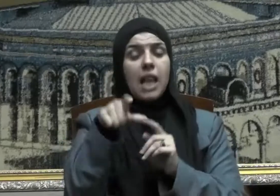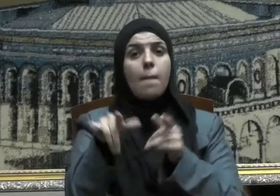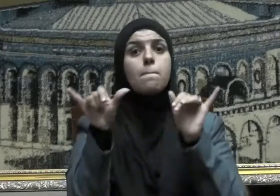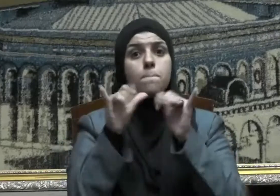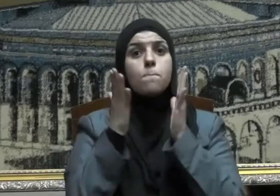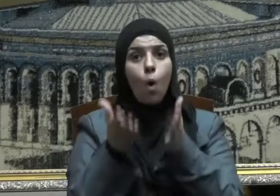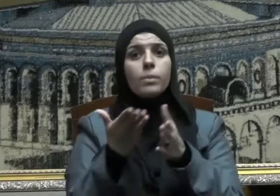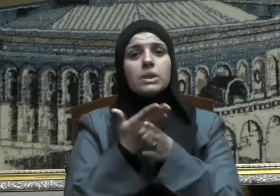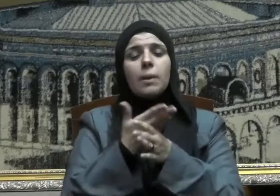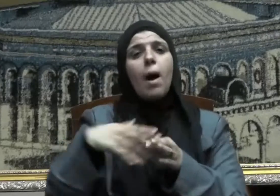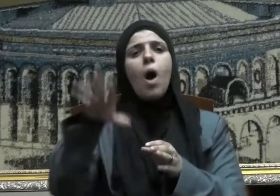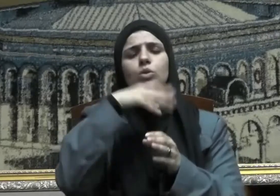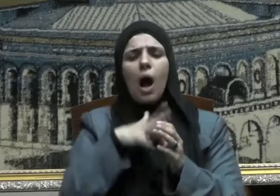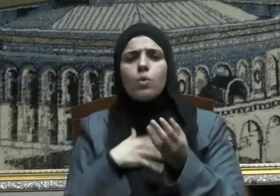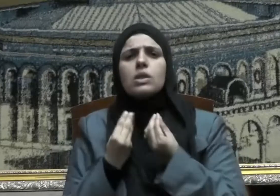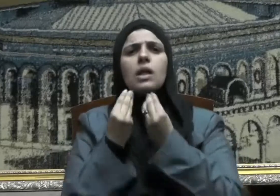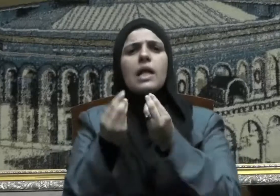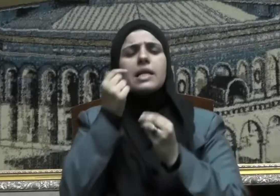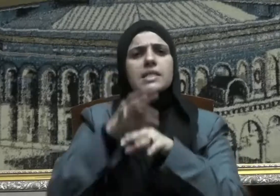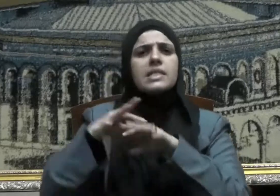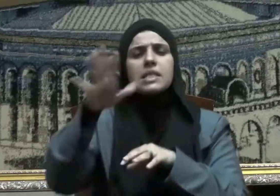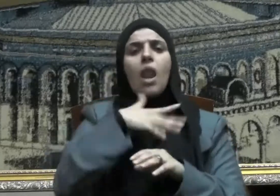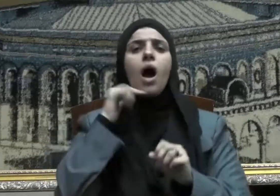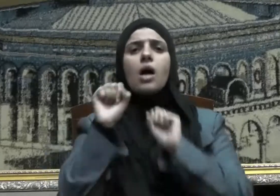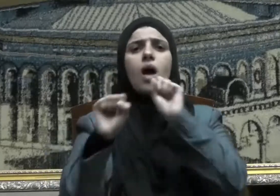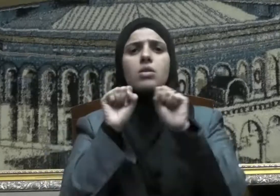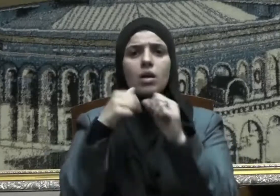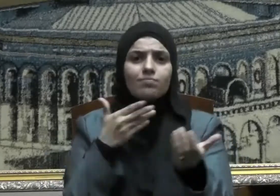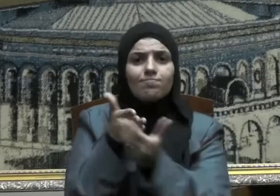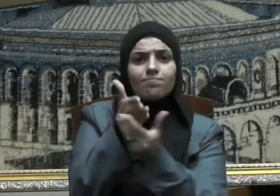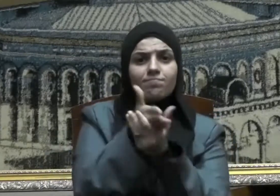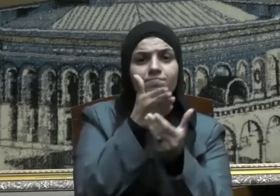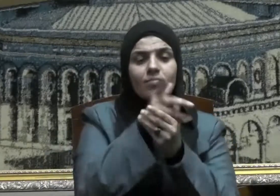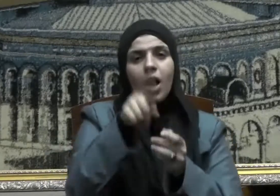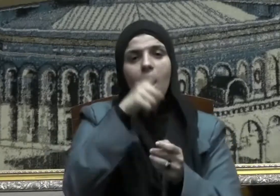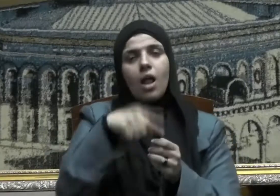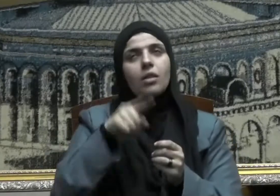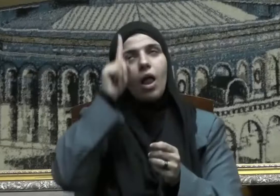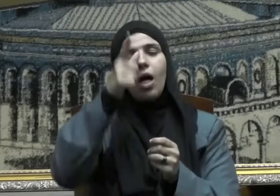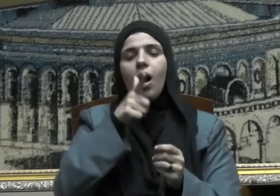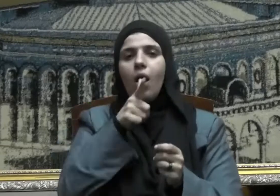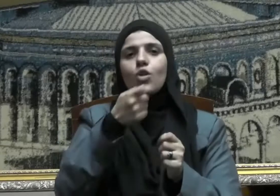الاسلامية التي تمنح الناس الخصوصية حيث